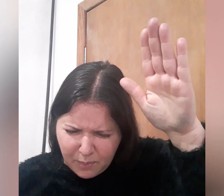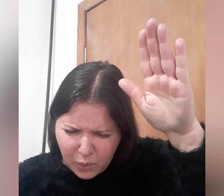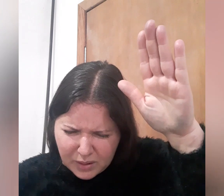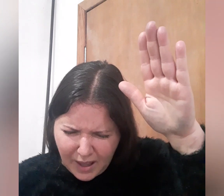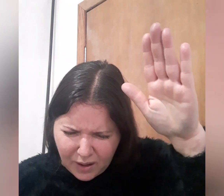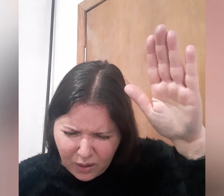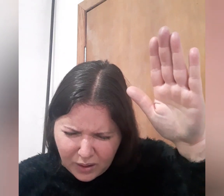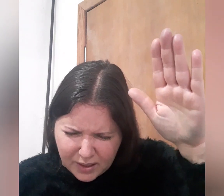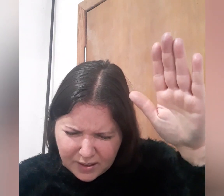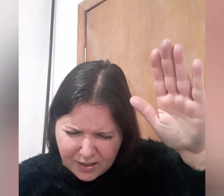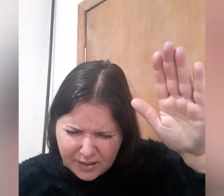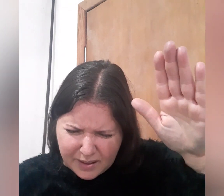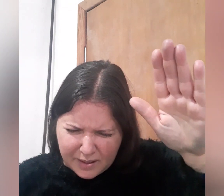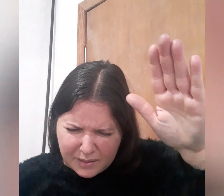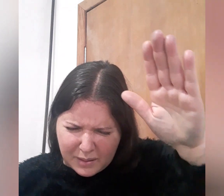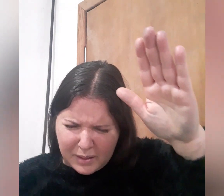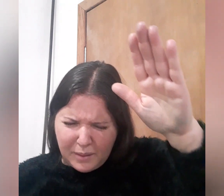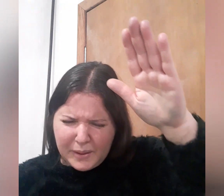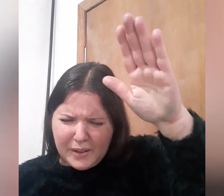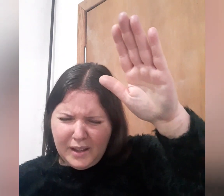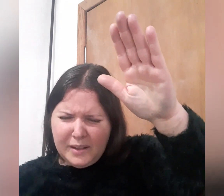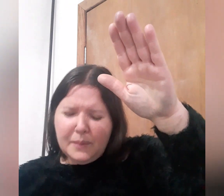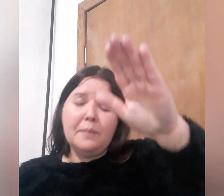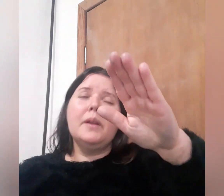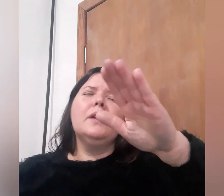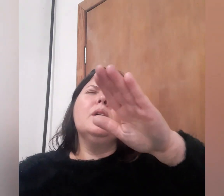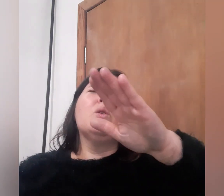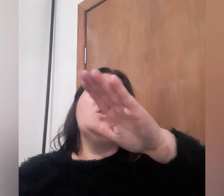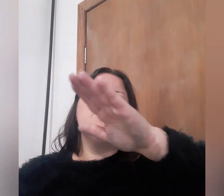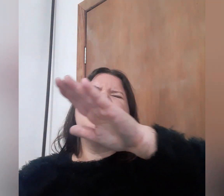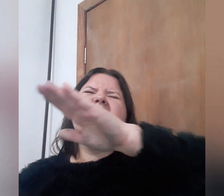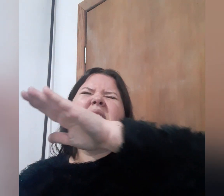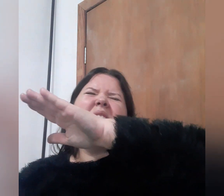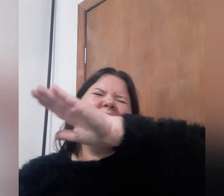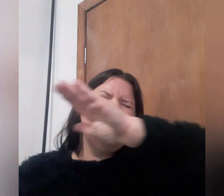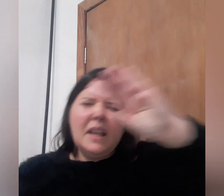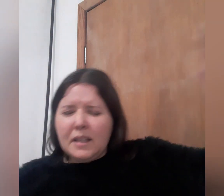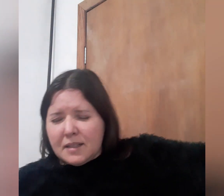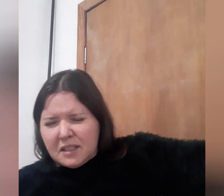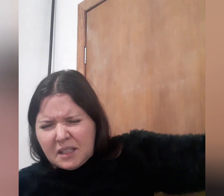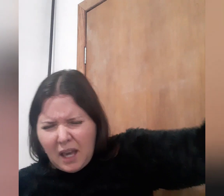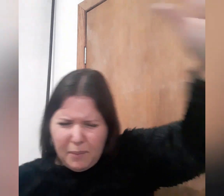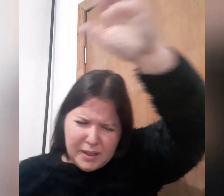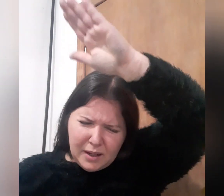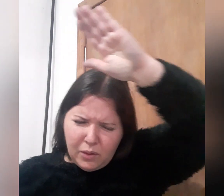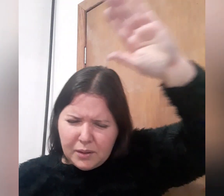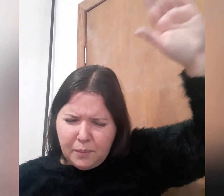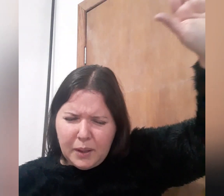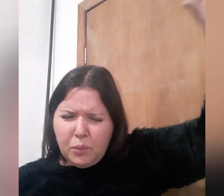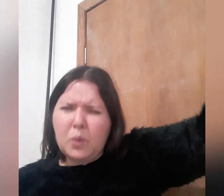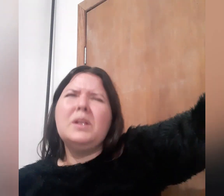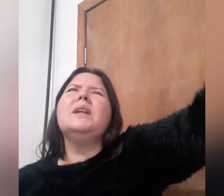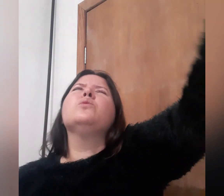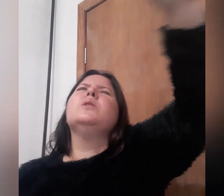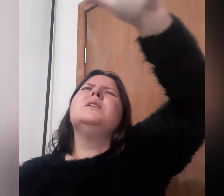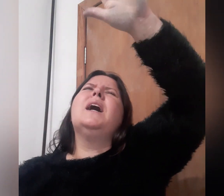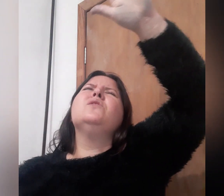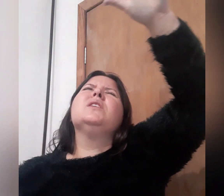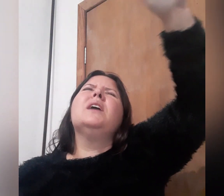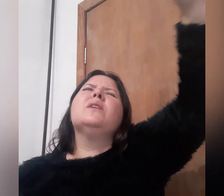por terra agora, correntes e correntes cadeias se quebrem agora pelo poder e autoridade que há